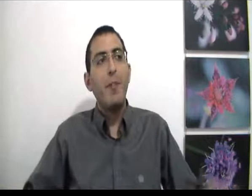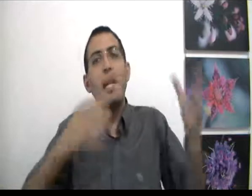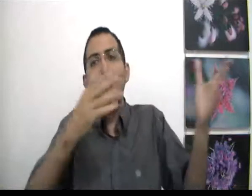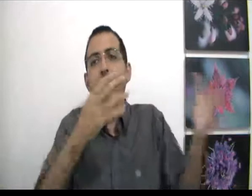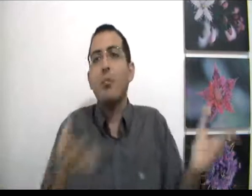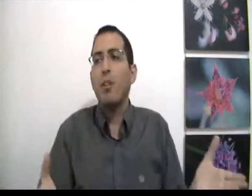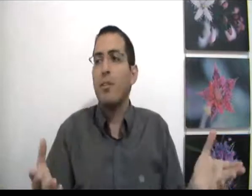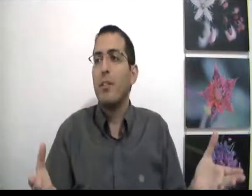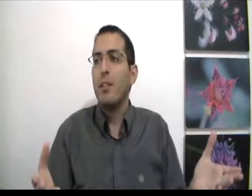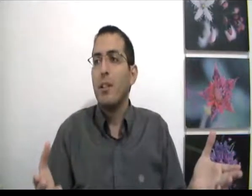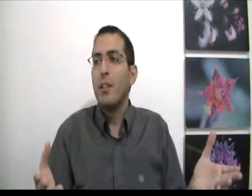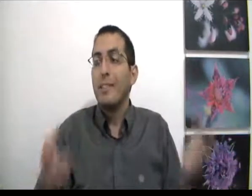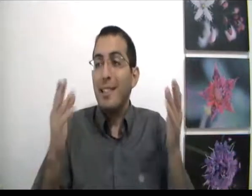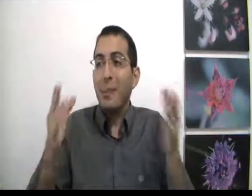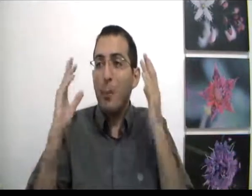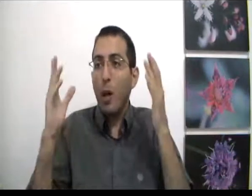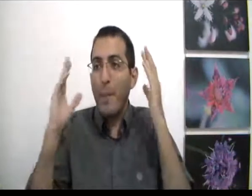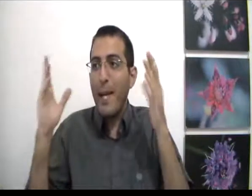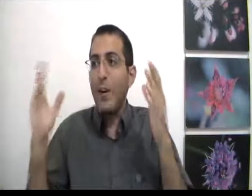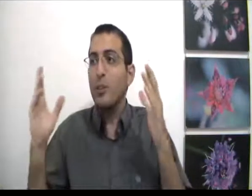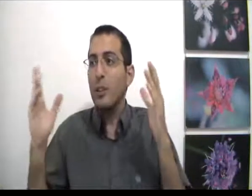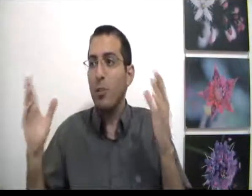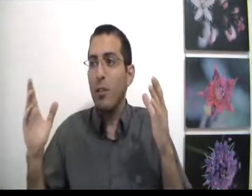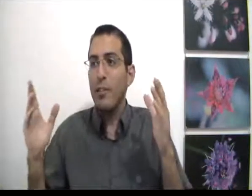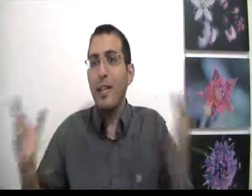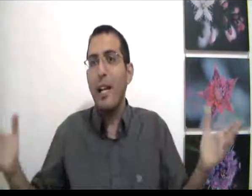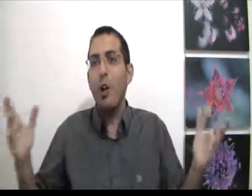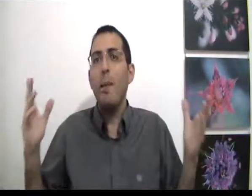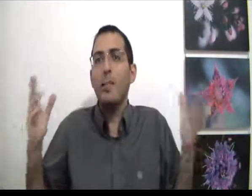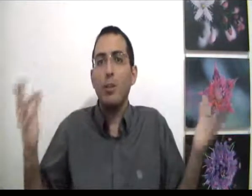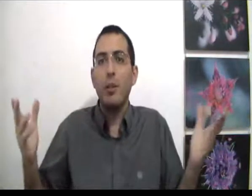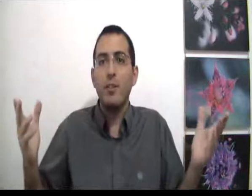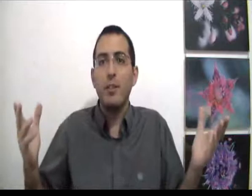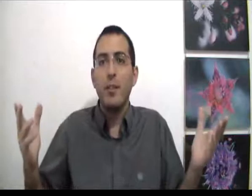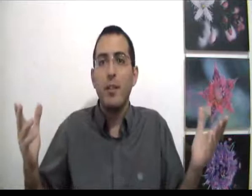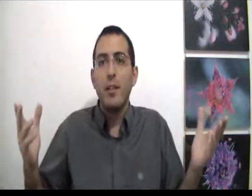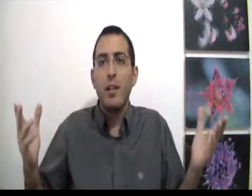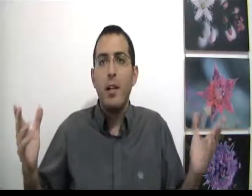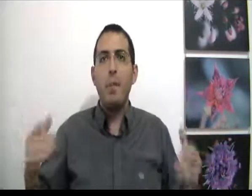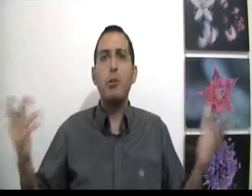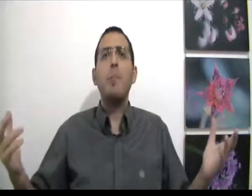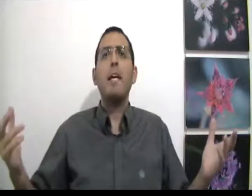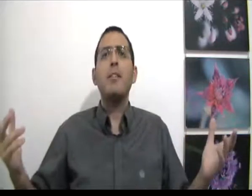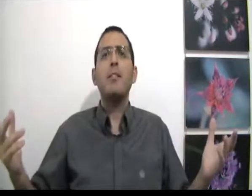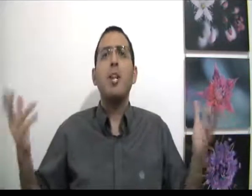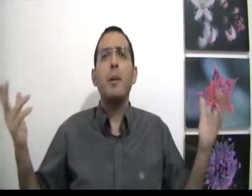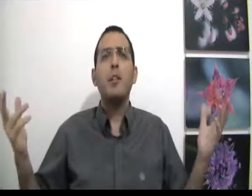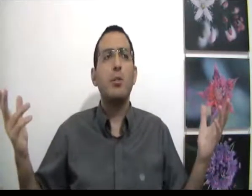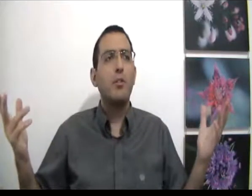אבל מי אמר שזה טוב? זיה Maco' דוח במאה אחוז שזה טוב זה עדיין לא אומר שזה טוב מה זאת אומרת? זה לא אומר שזה טוב